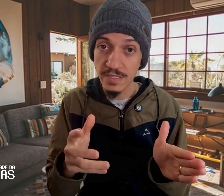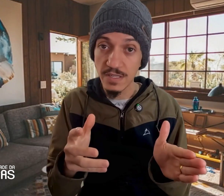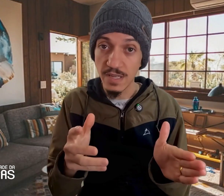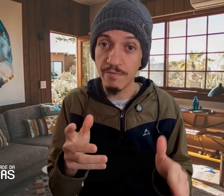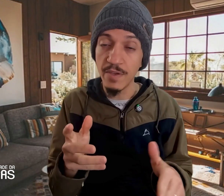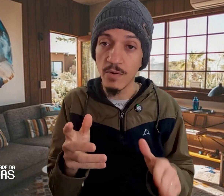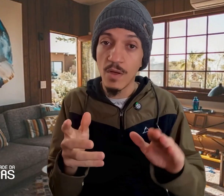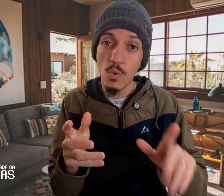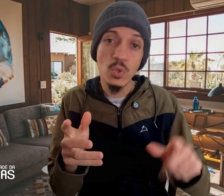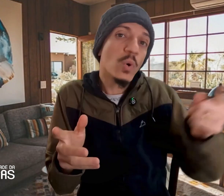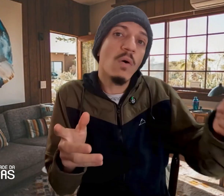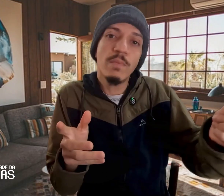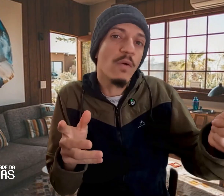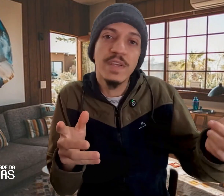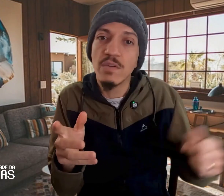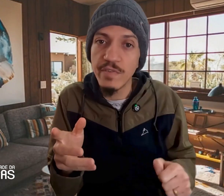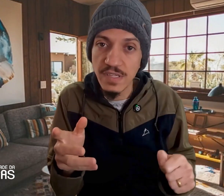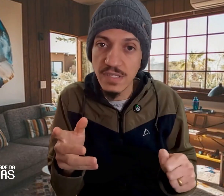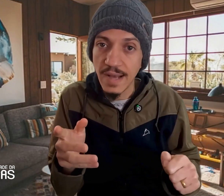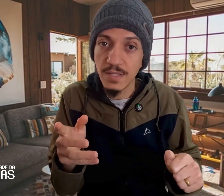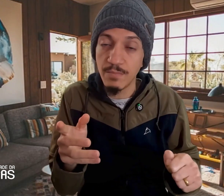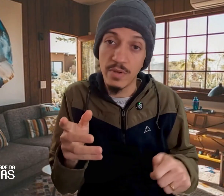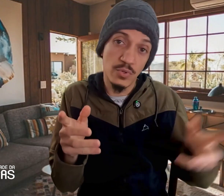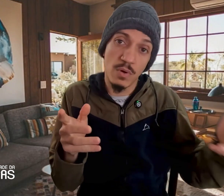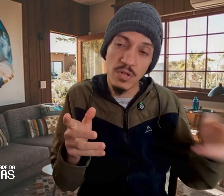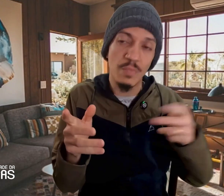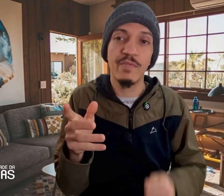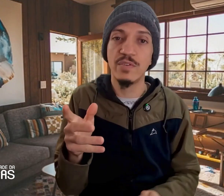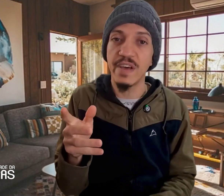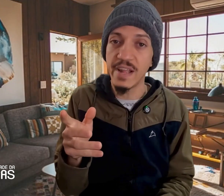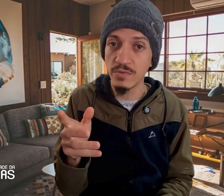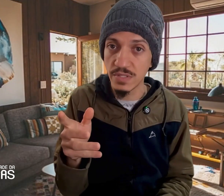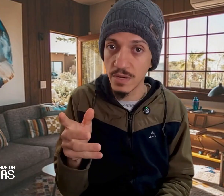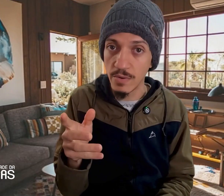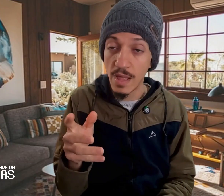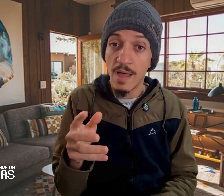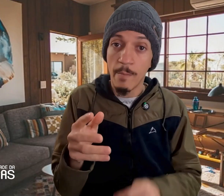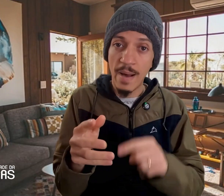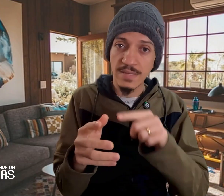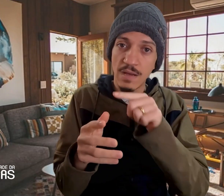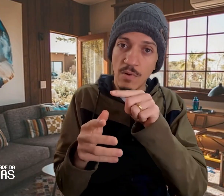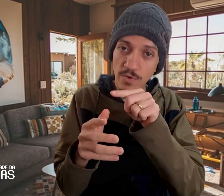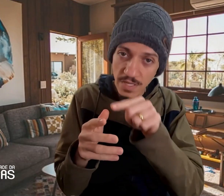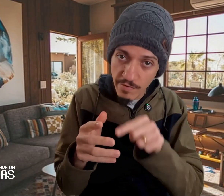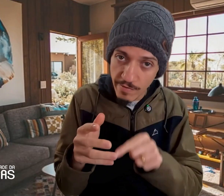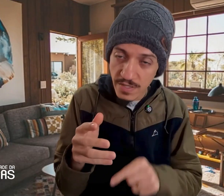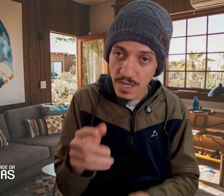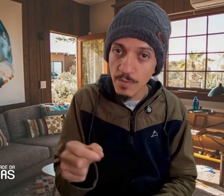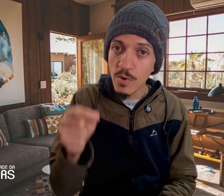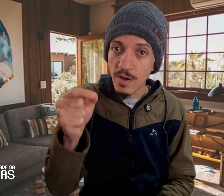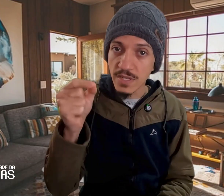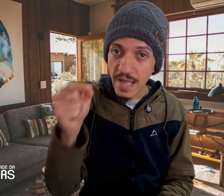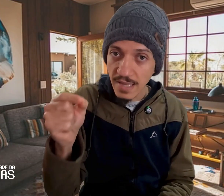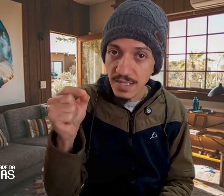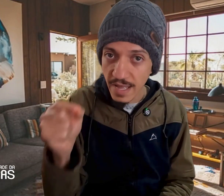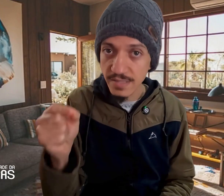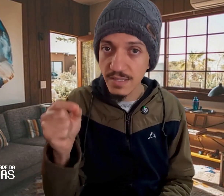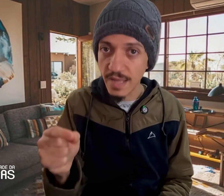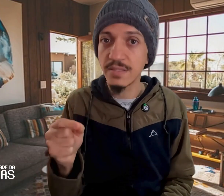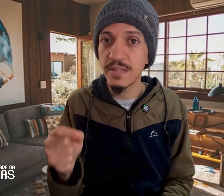desafio, o João talvez não vivenciasse, porque o João tem um perfil diferente do seu. Mas, você está vivenciando por causa dessa, dessa, dessa, dessa,